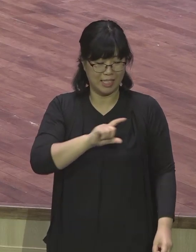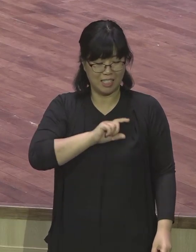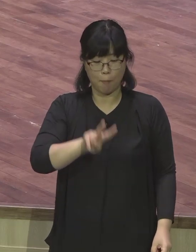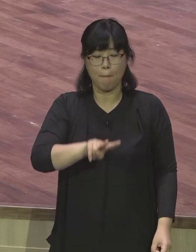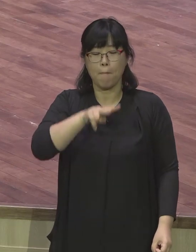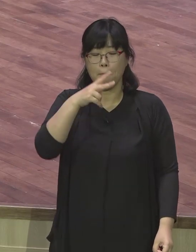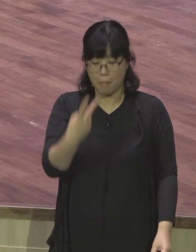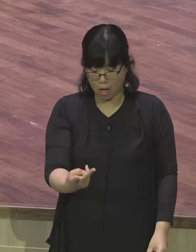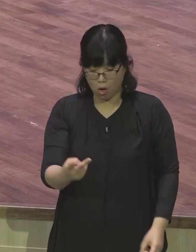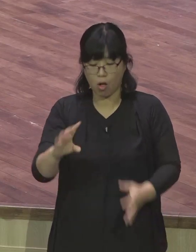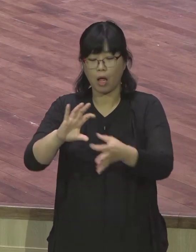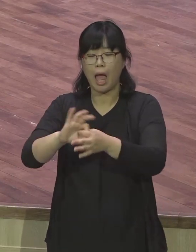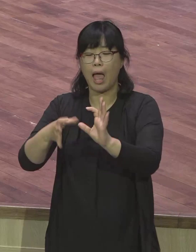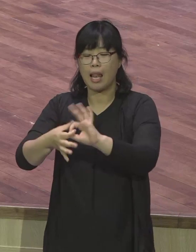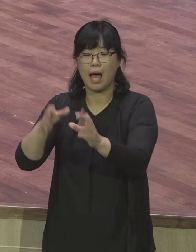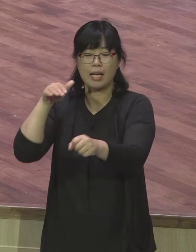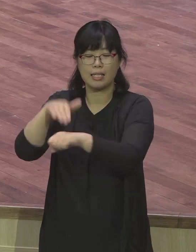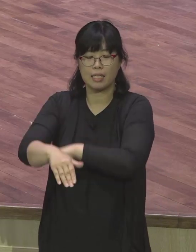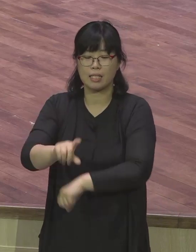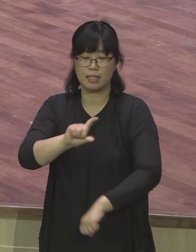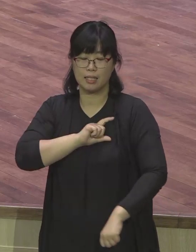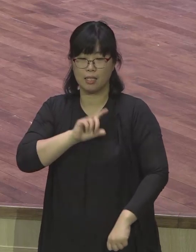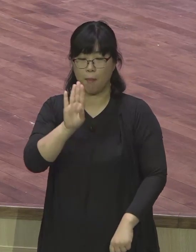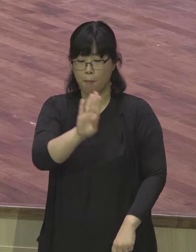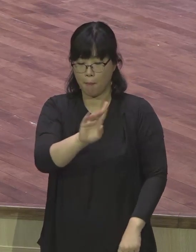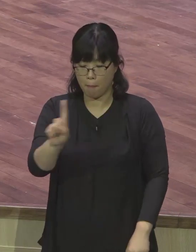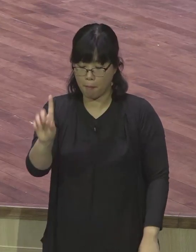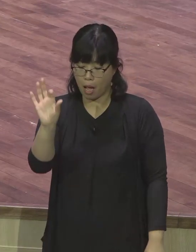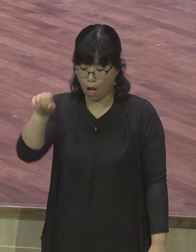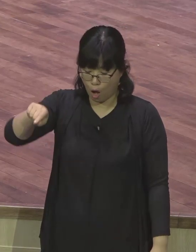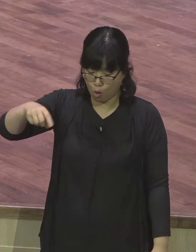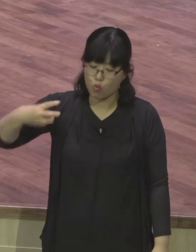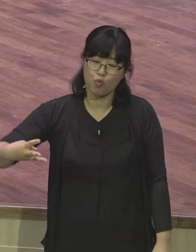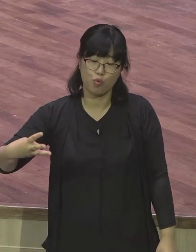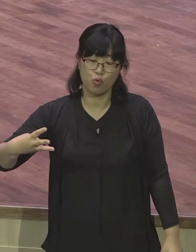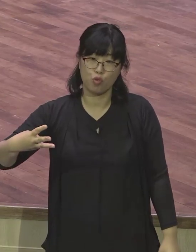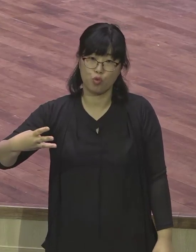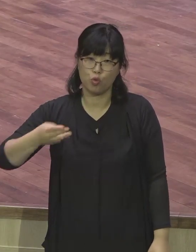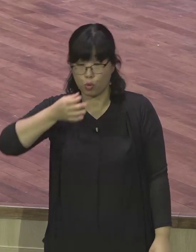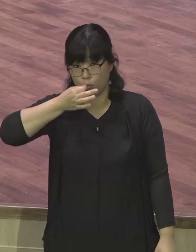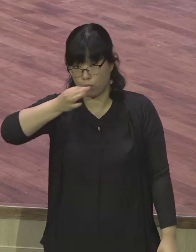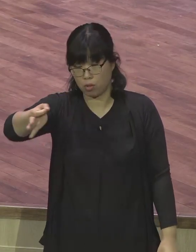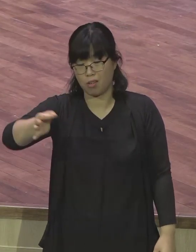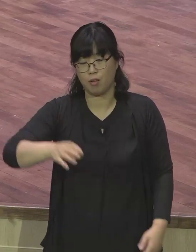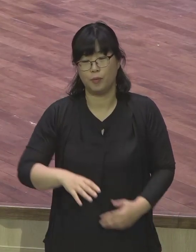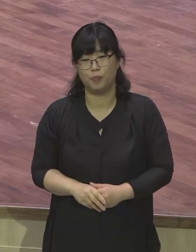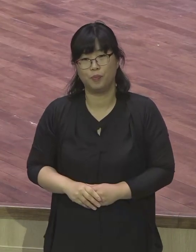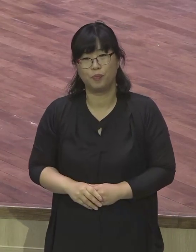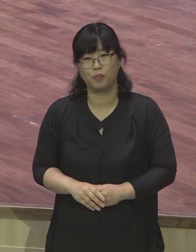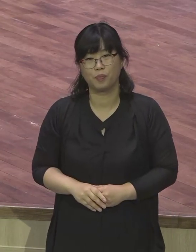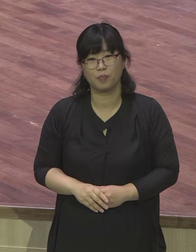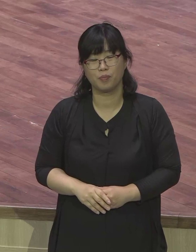것입니다 이것이 베드로와 바울의 차이인 것입니다 베드로는 성교에는 별로 관심이 없었습니다